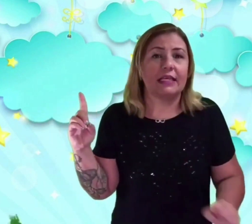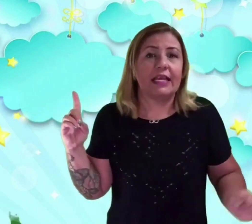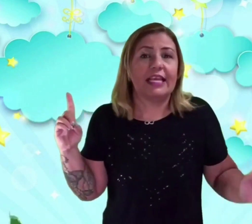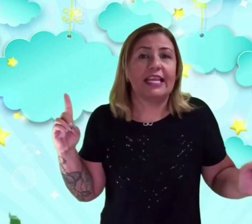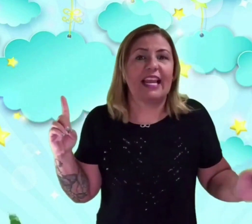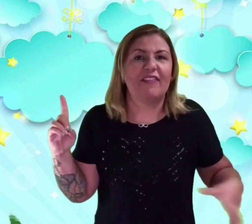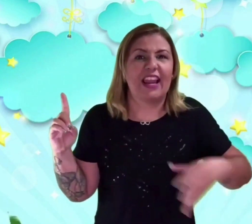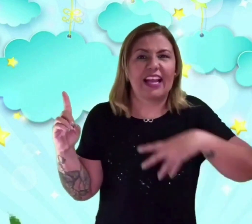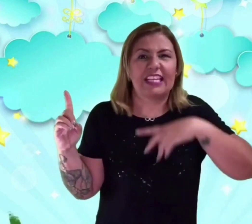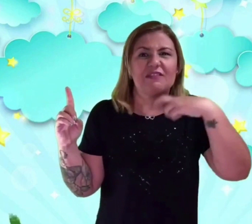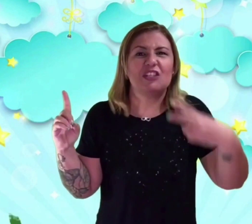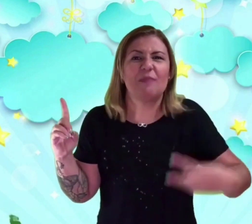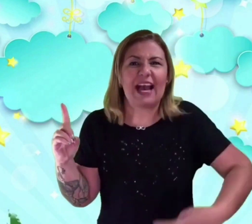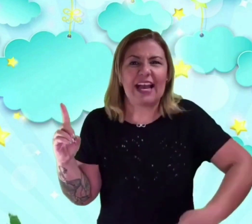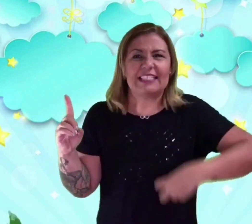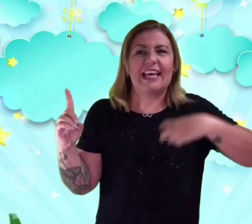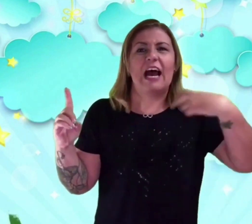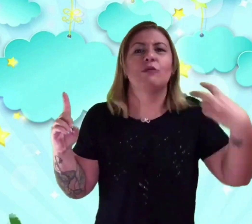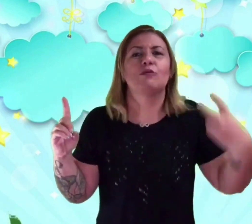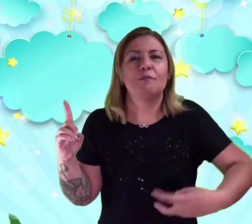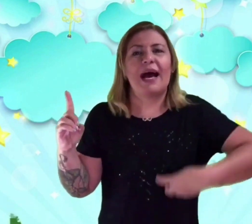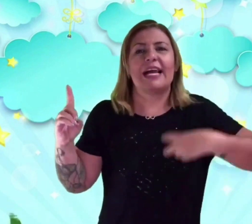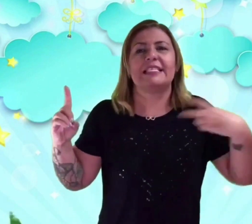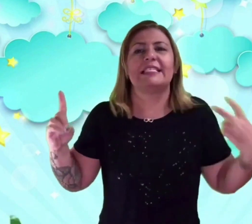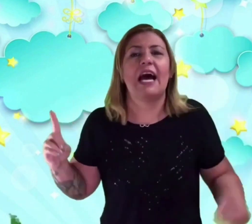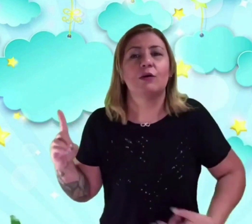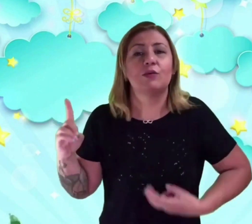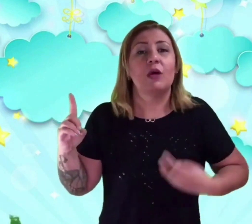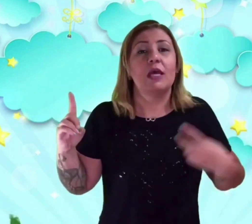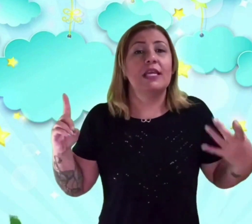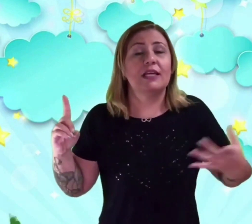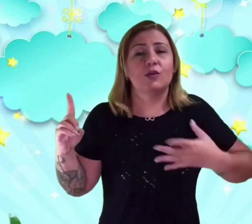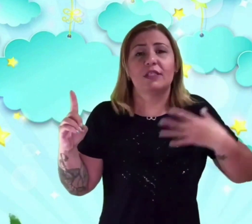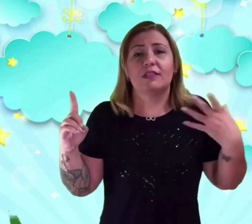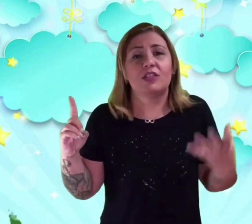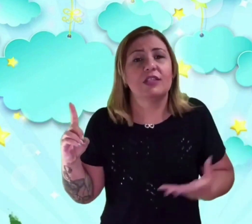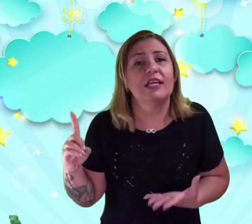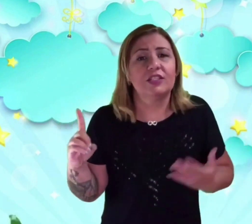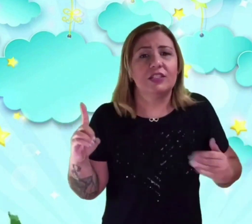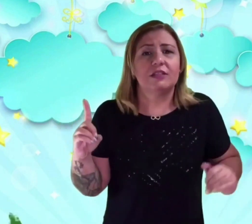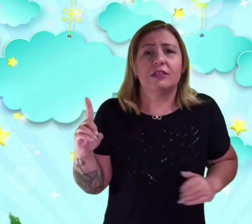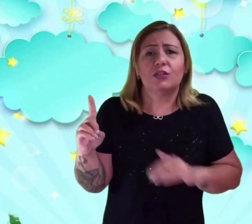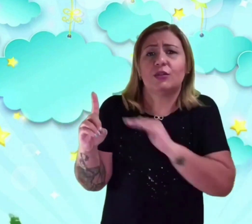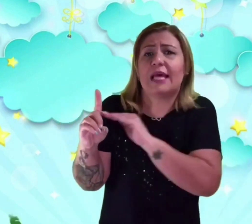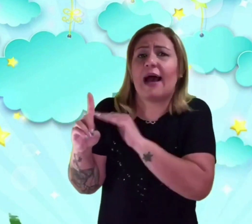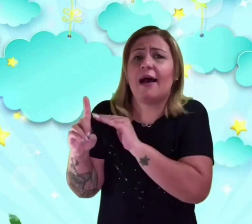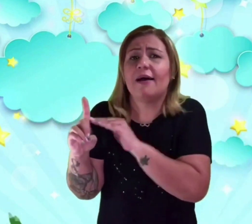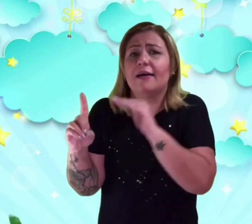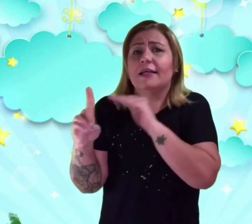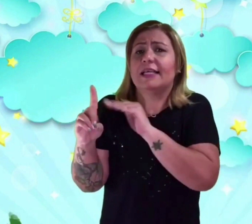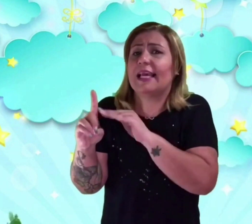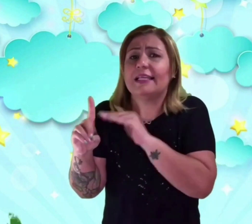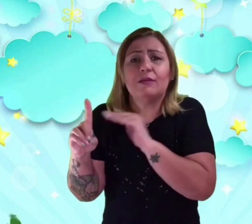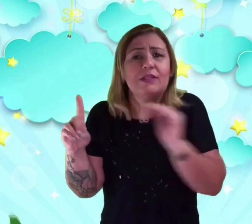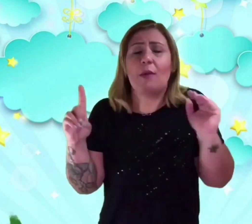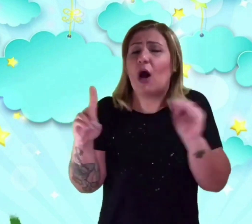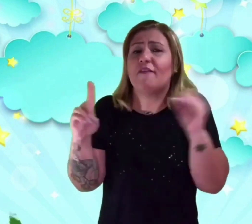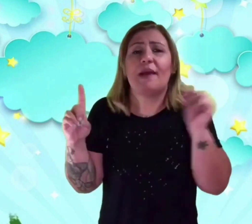E ela fala cada vez mais alto, mais alto. E as outras estrelas tentando ajudar. E ela não se move,